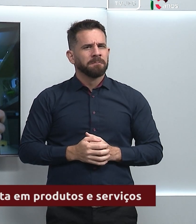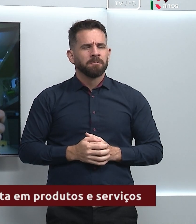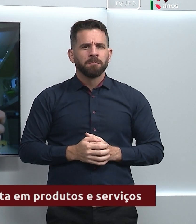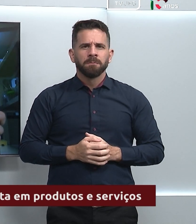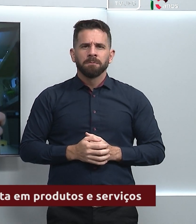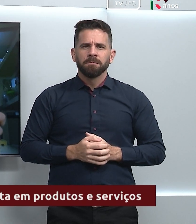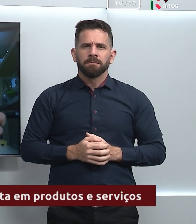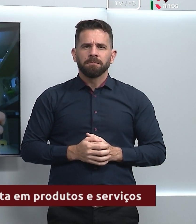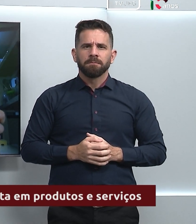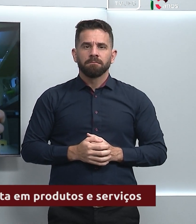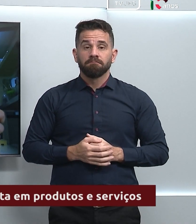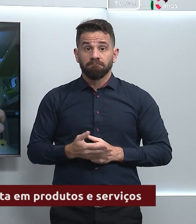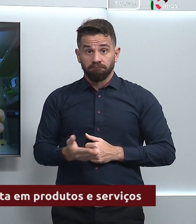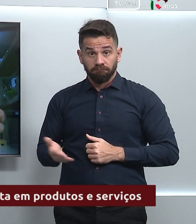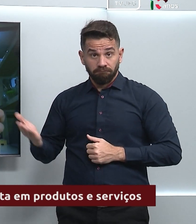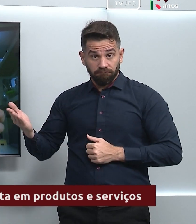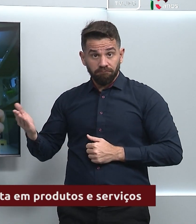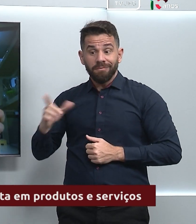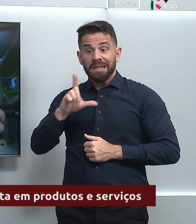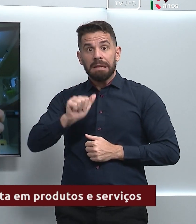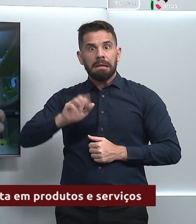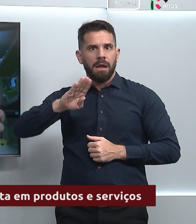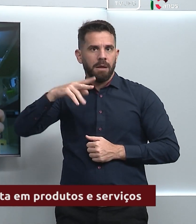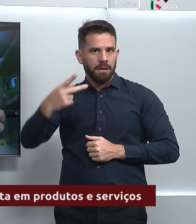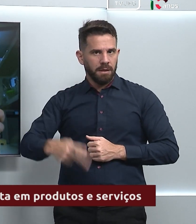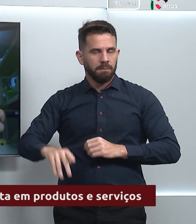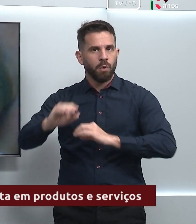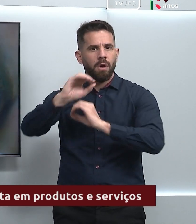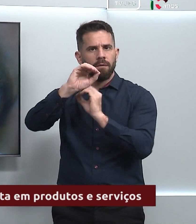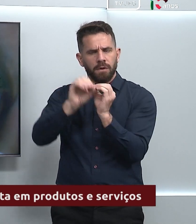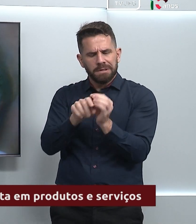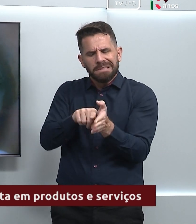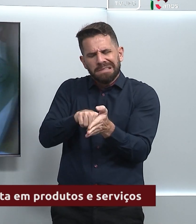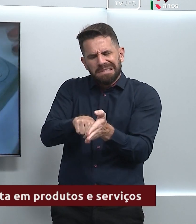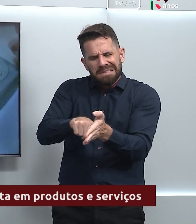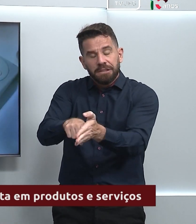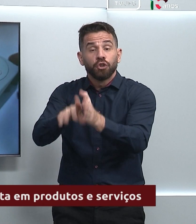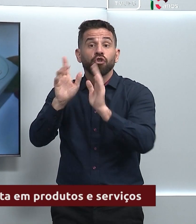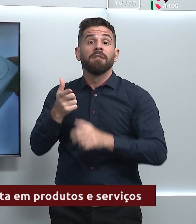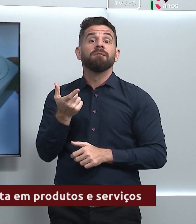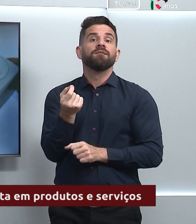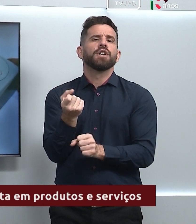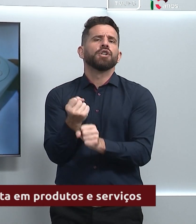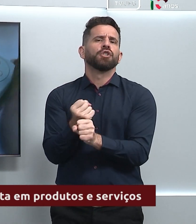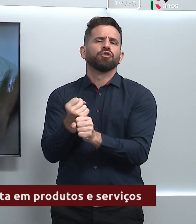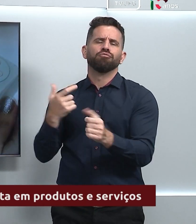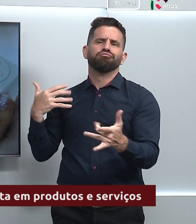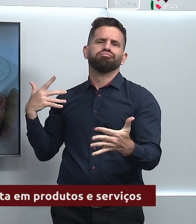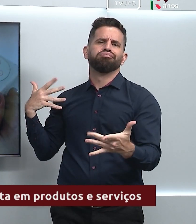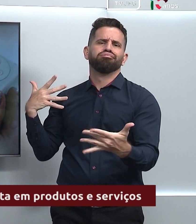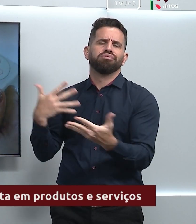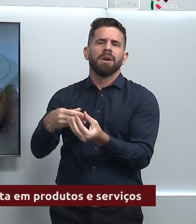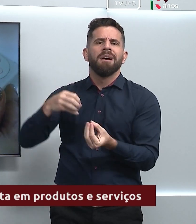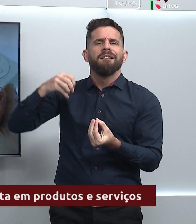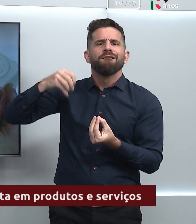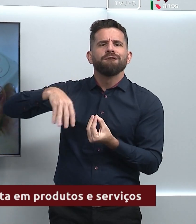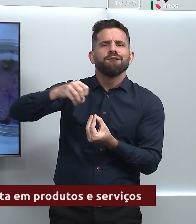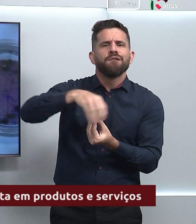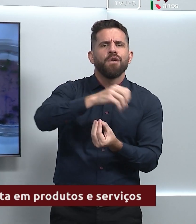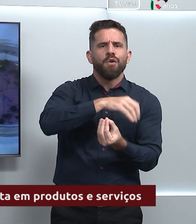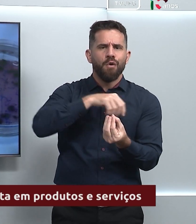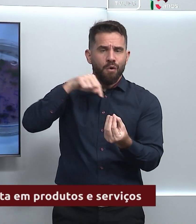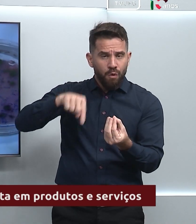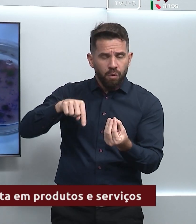Esse laboratório da UFG desenvolve pesquisas há 20 anos com fungos entomopatogênicos,